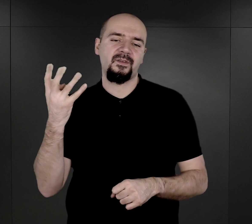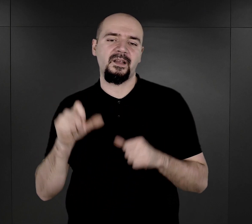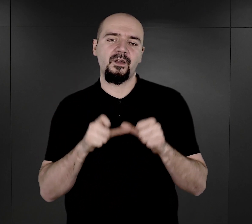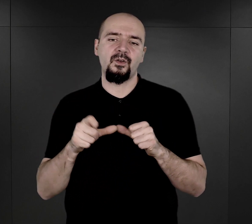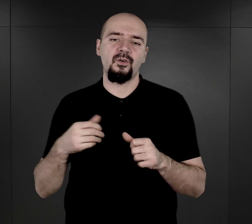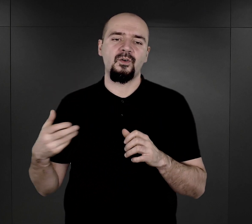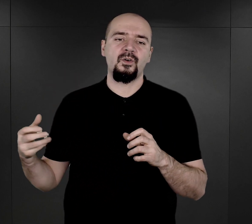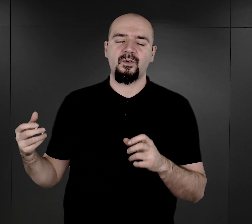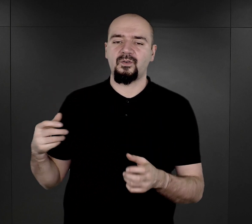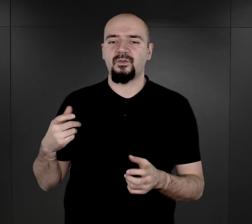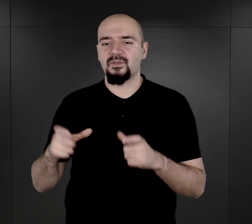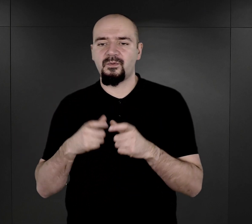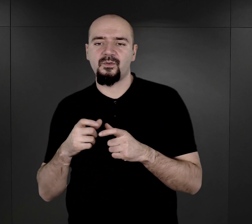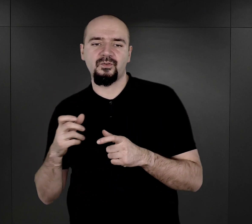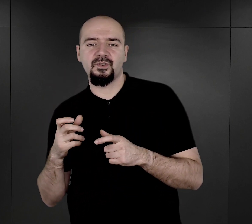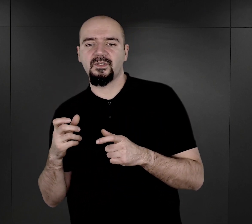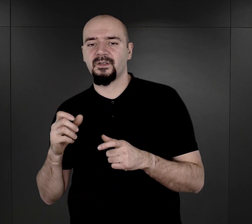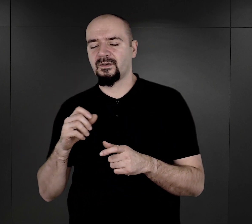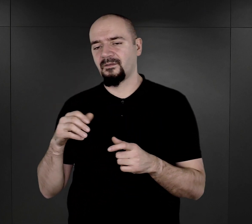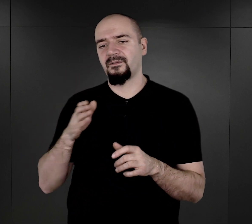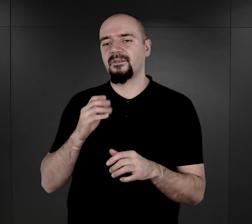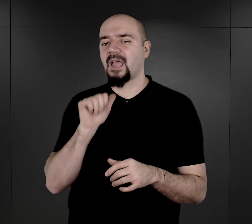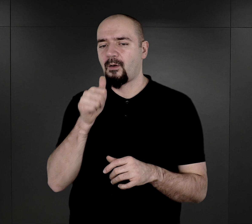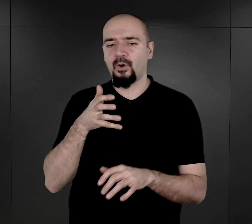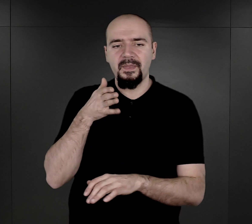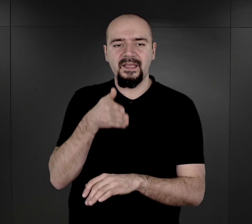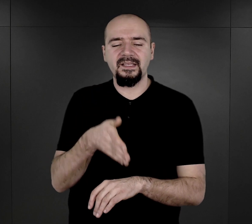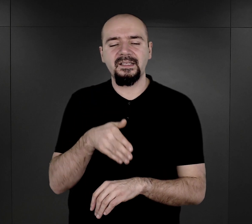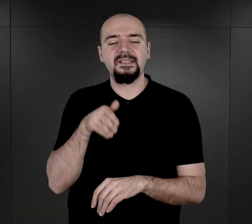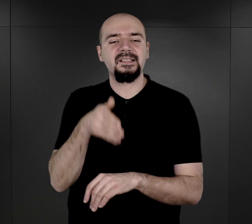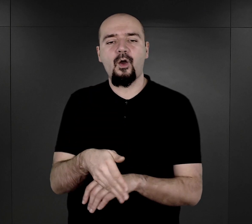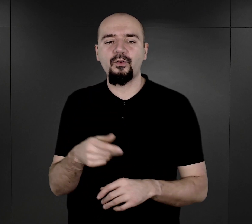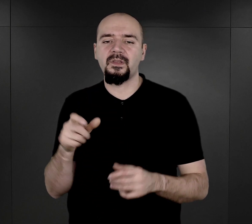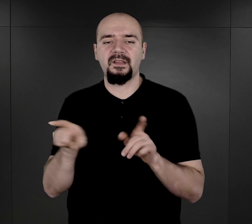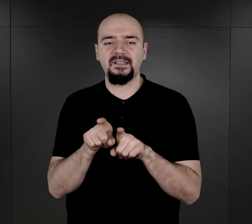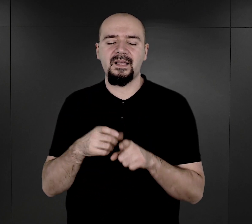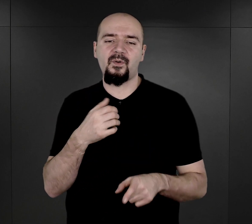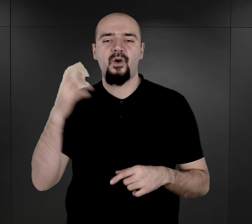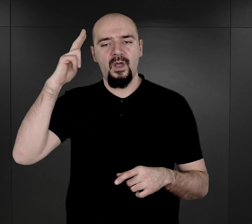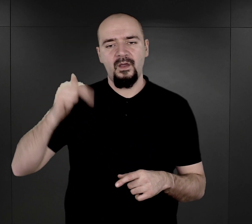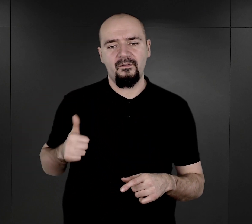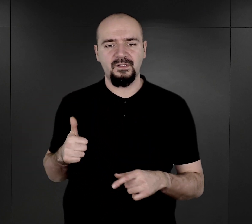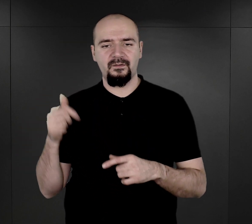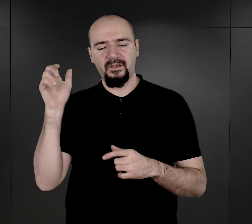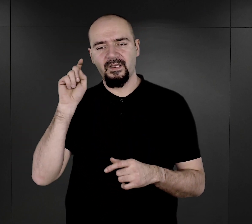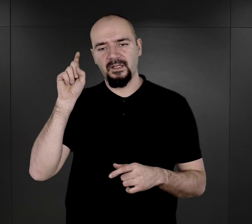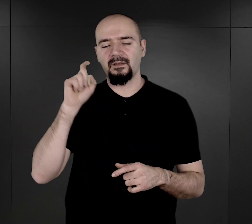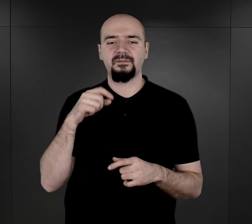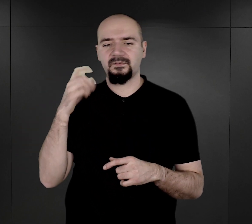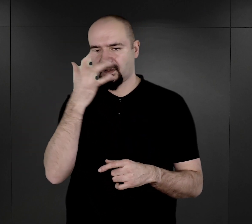został już front w Europie Zachodniej. Również Armia Czerwona stała na linii, bądź